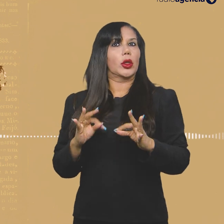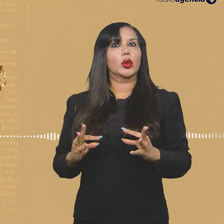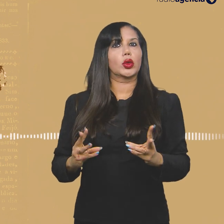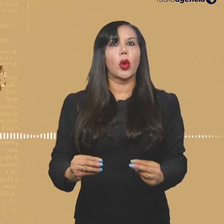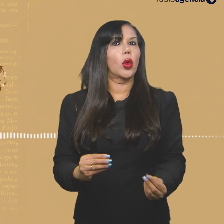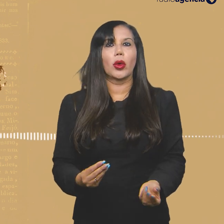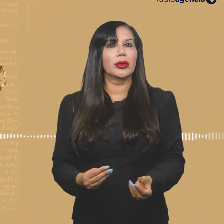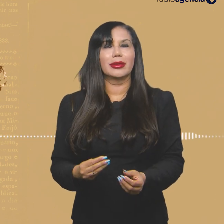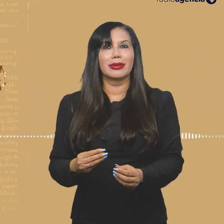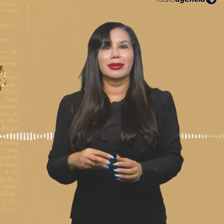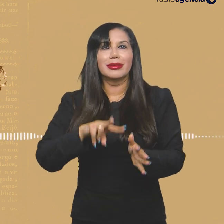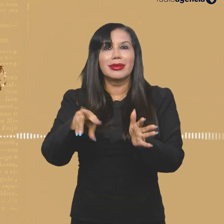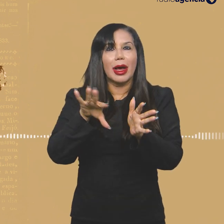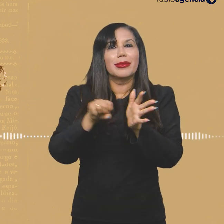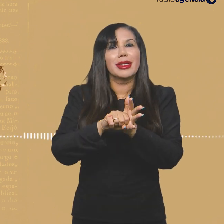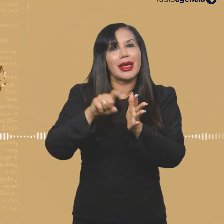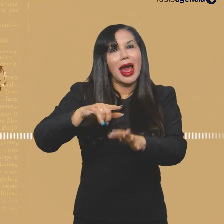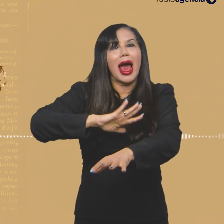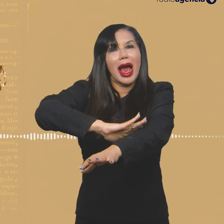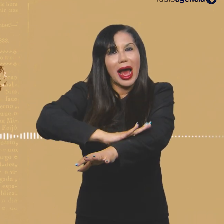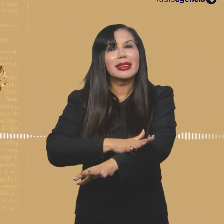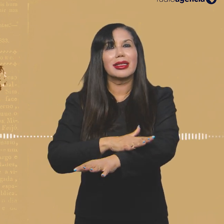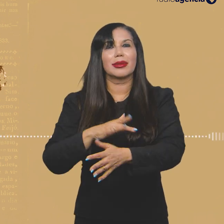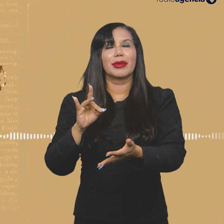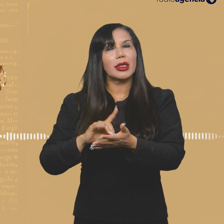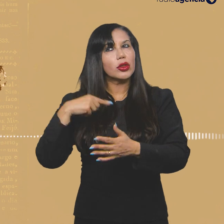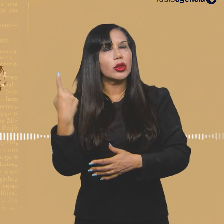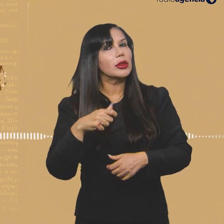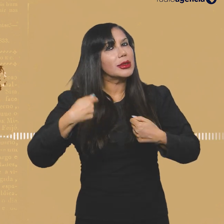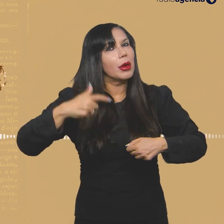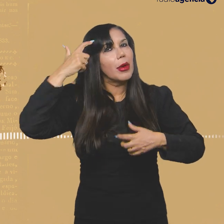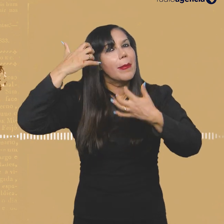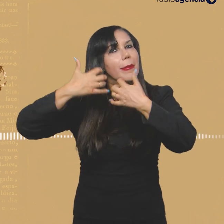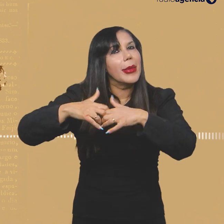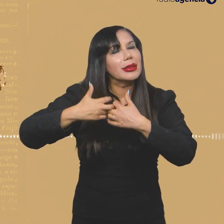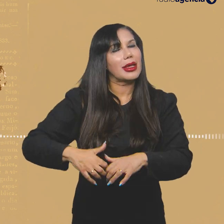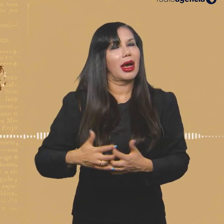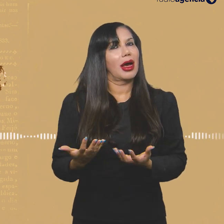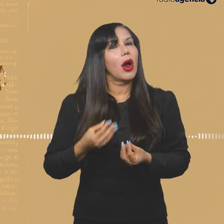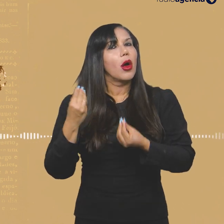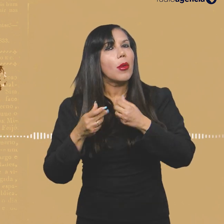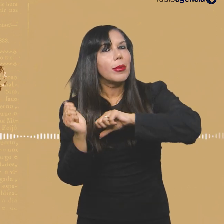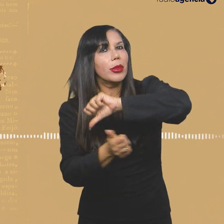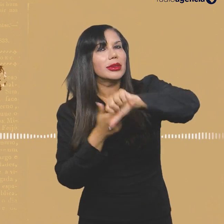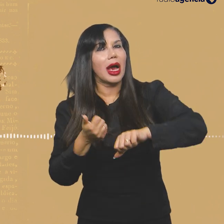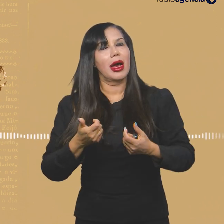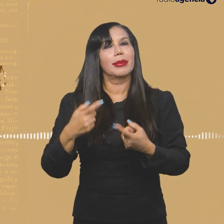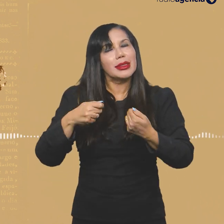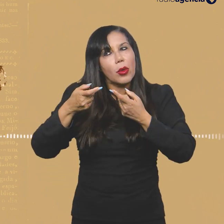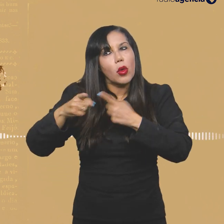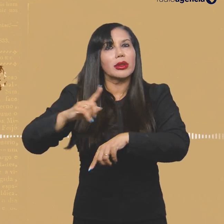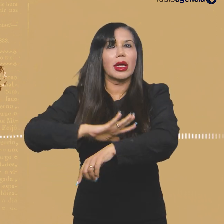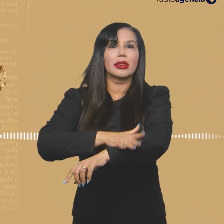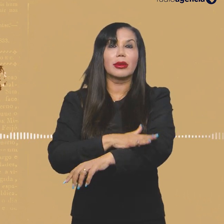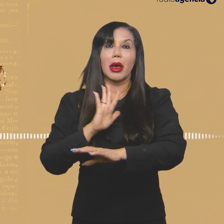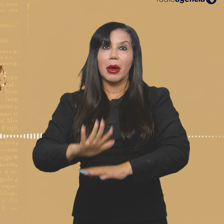menos, e, sobretudo, ela é uma mídia que é racista e que hoje tem tentado repensar isso, entrar numa onda mais antirracista, mas, ao longo da